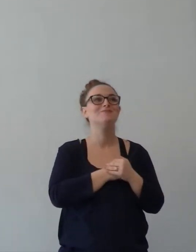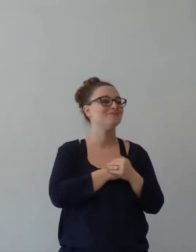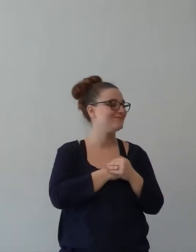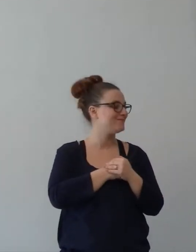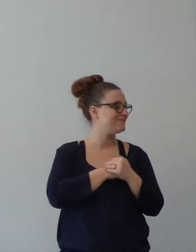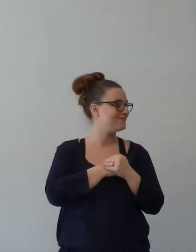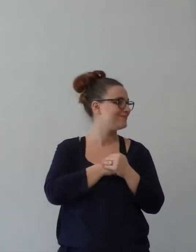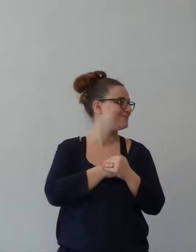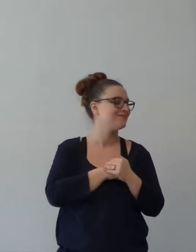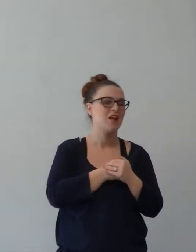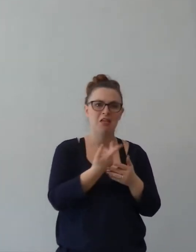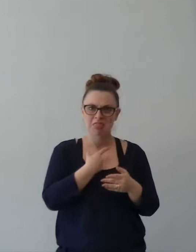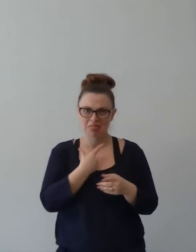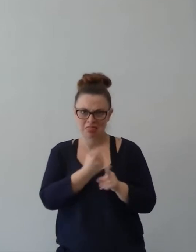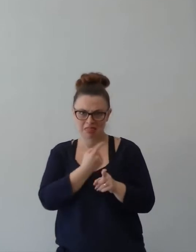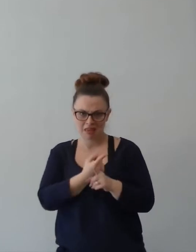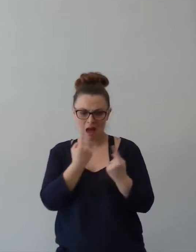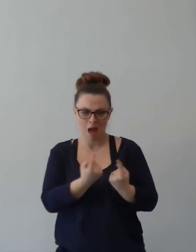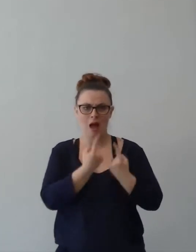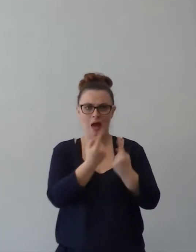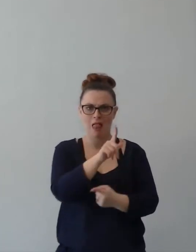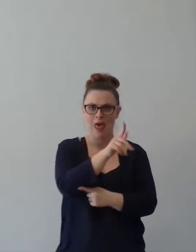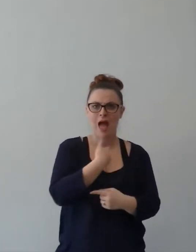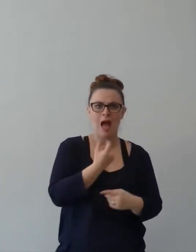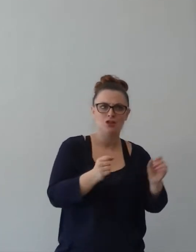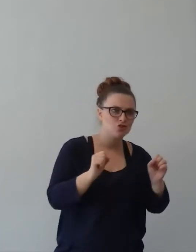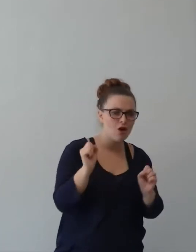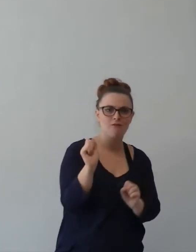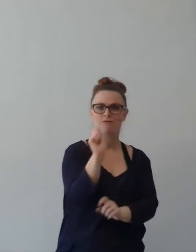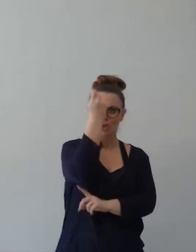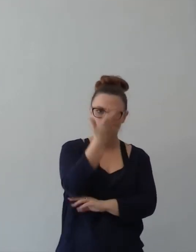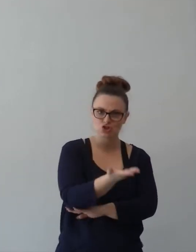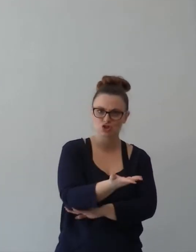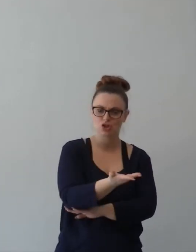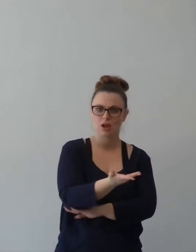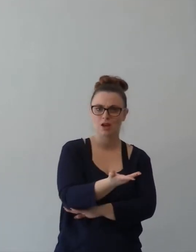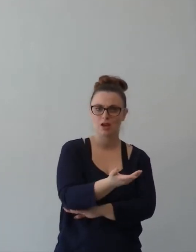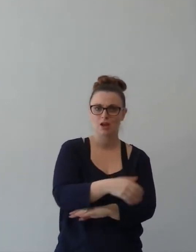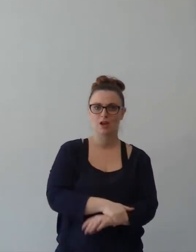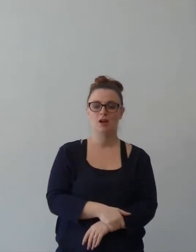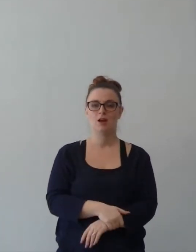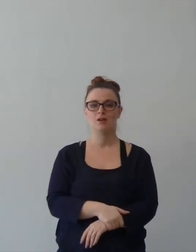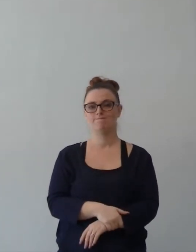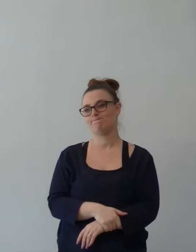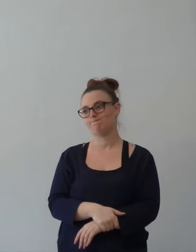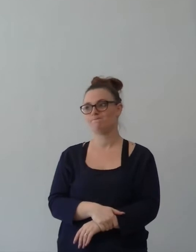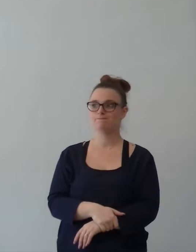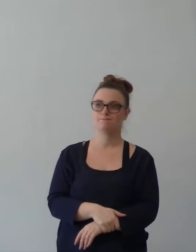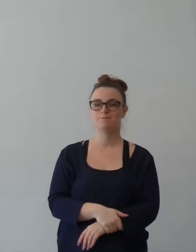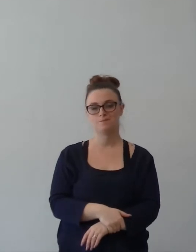Devo aspettare un gol della Lazio, della Roma o della Juventus o del Napoli o di qualsiasi altra squadra per gioire?